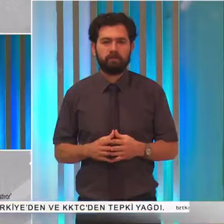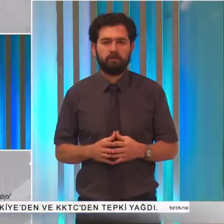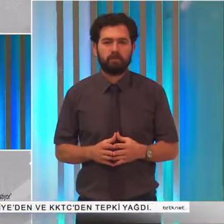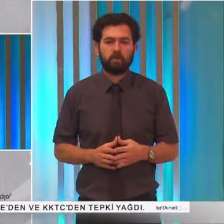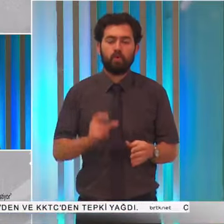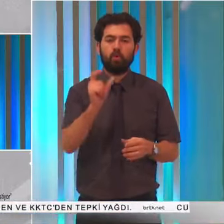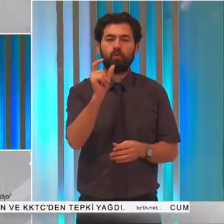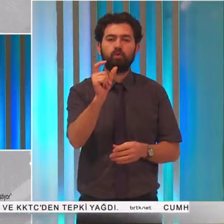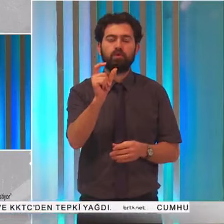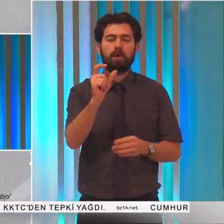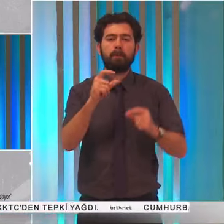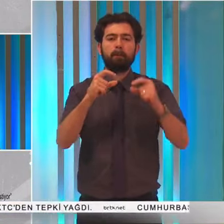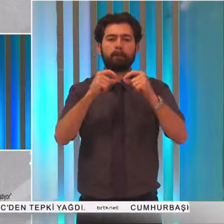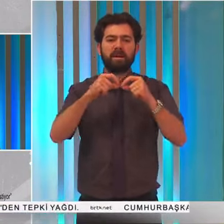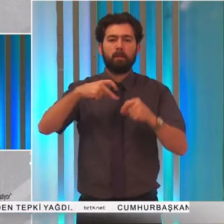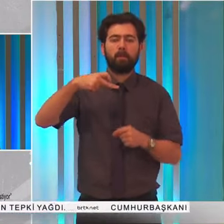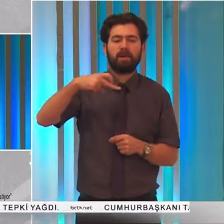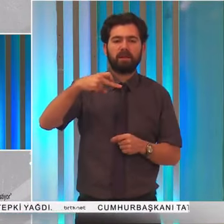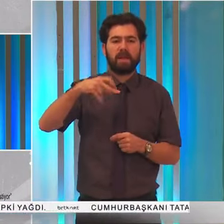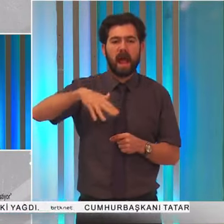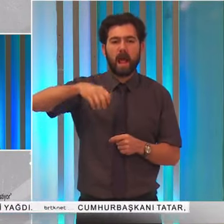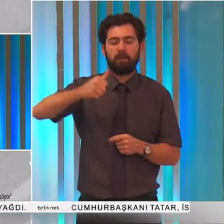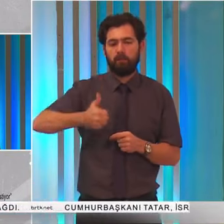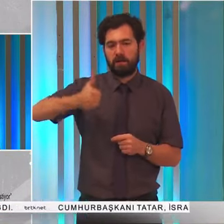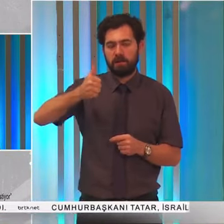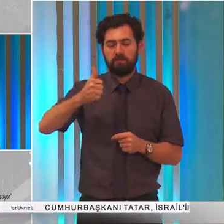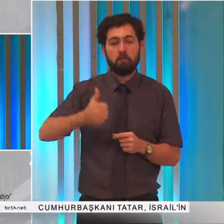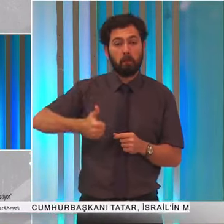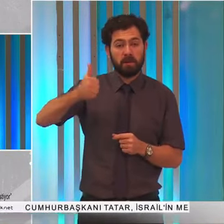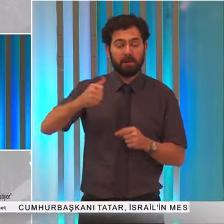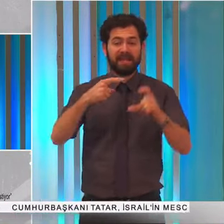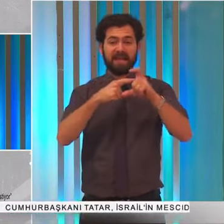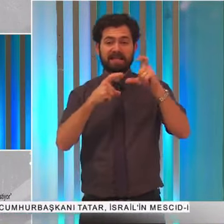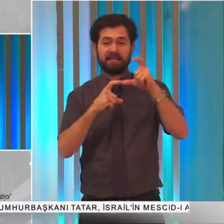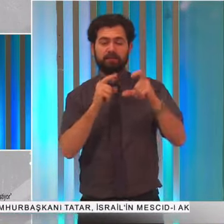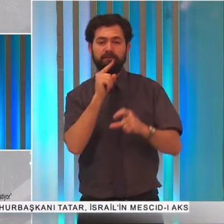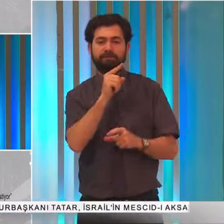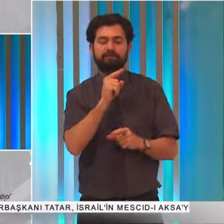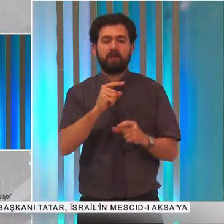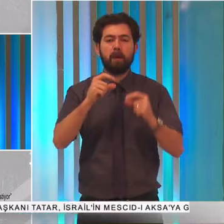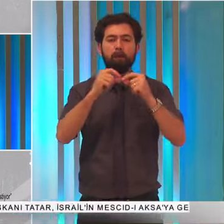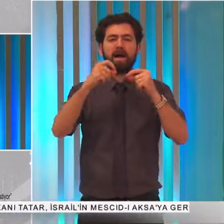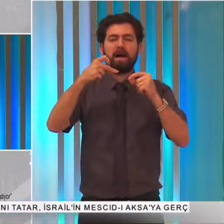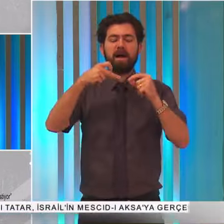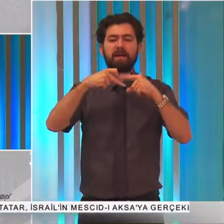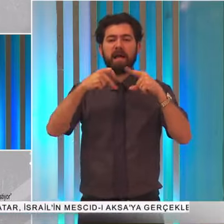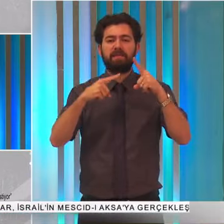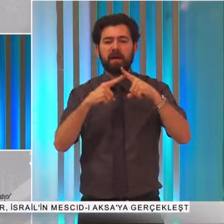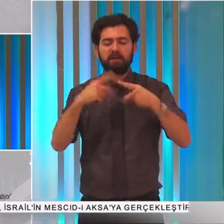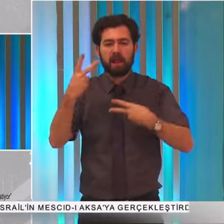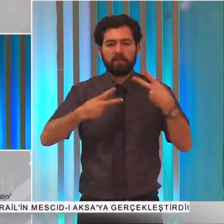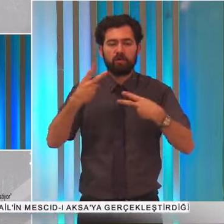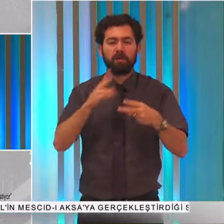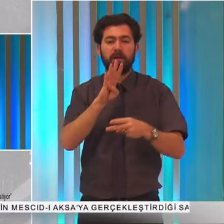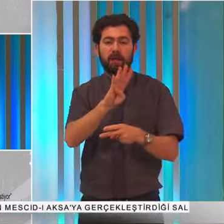Ulusal Birlik Partisi Genel Başkanı Başbakan Ersan Saner, BRT'de 45 artı